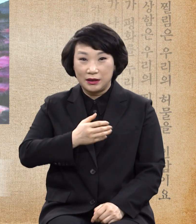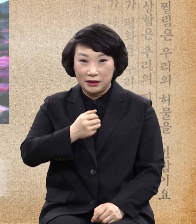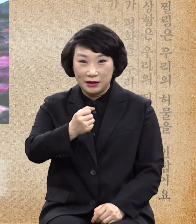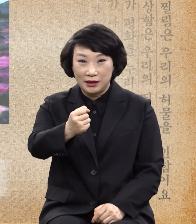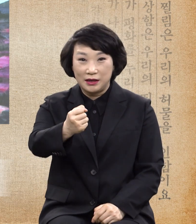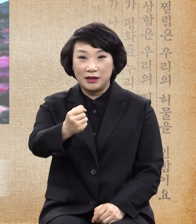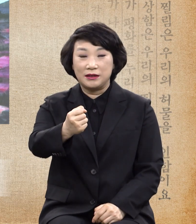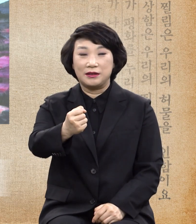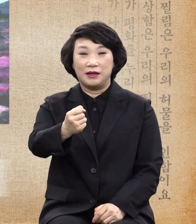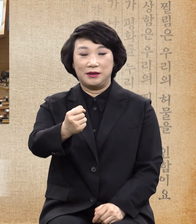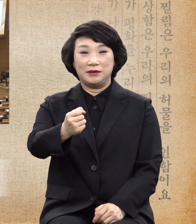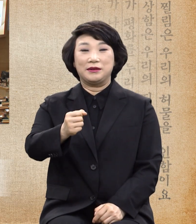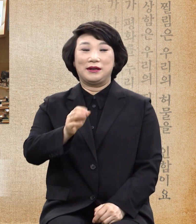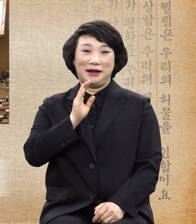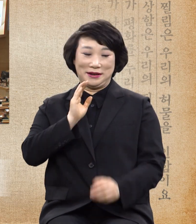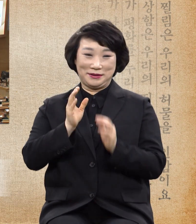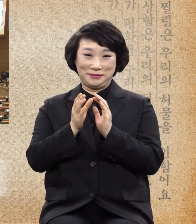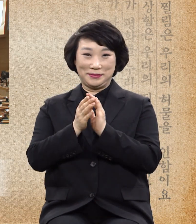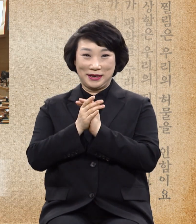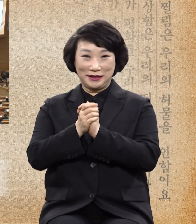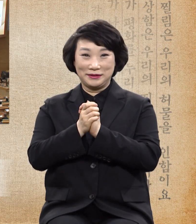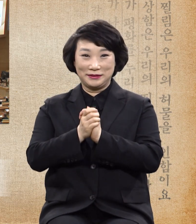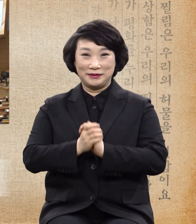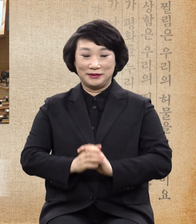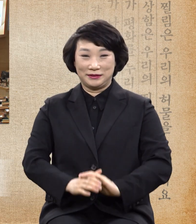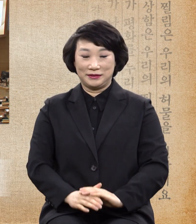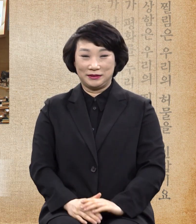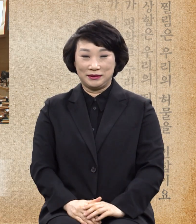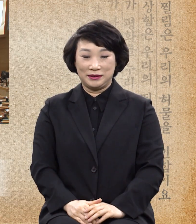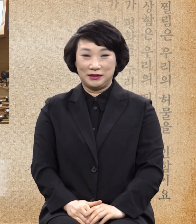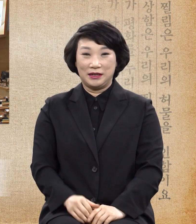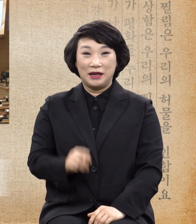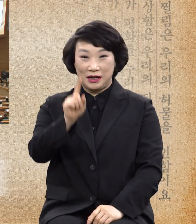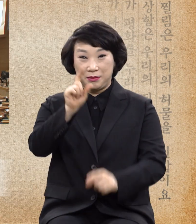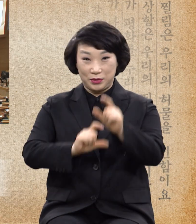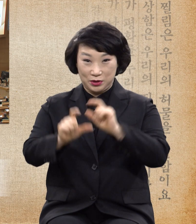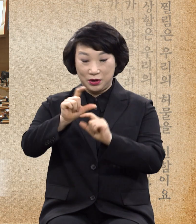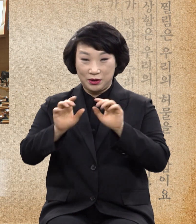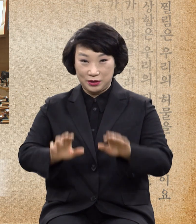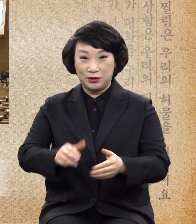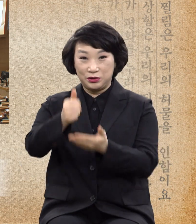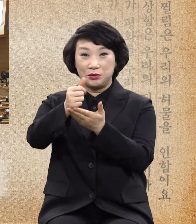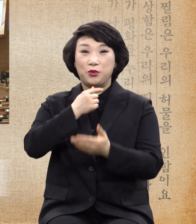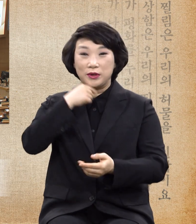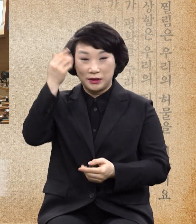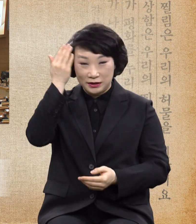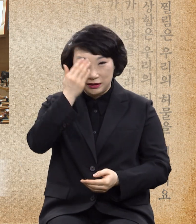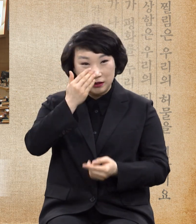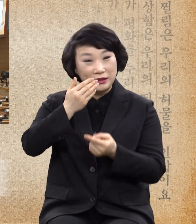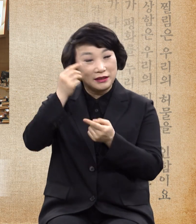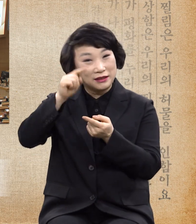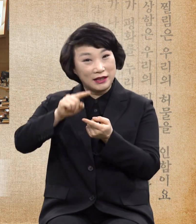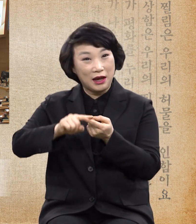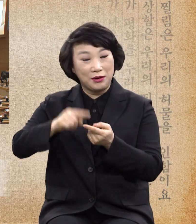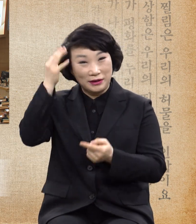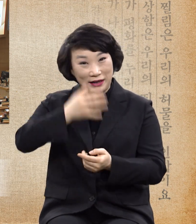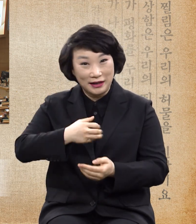받으라 주님의 소원대로 깨끗함을 받으라 아멘 이와